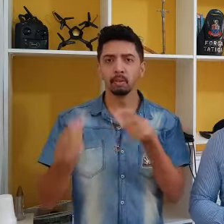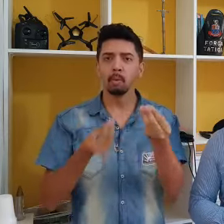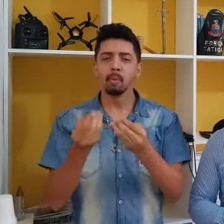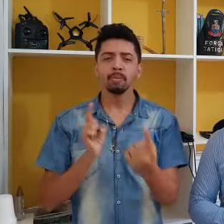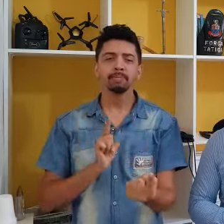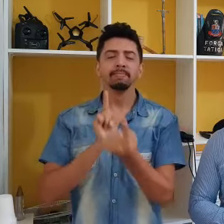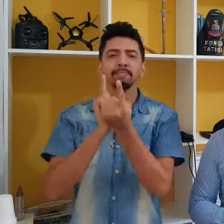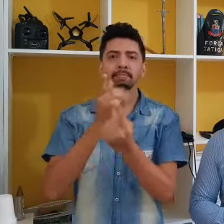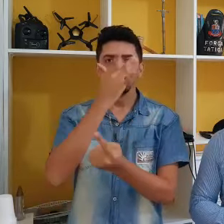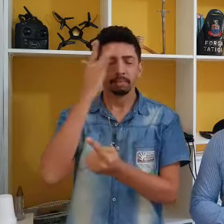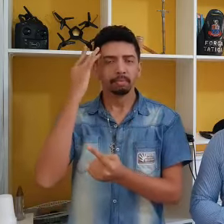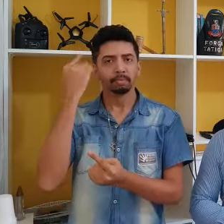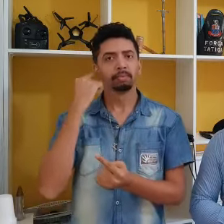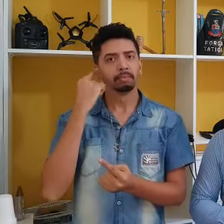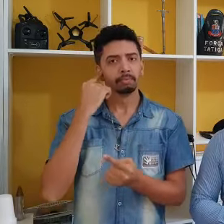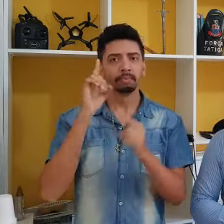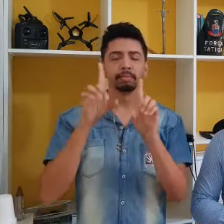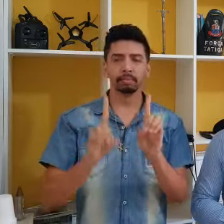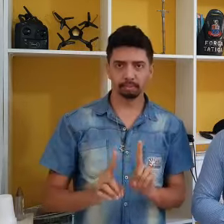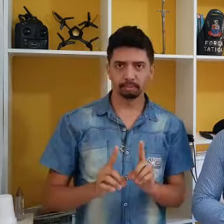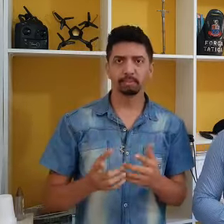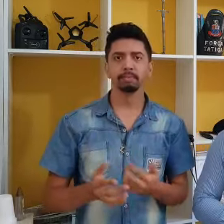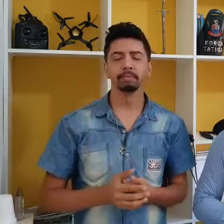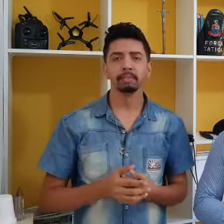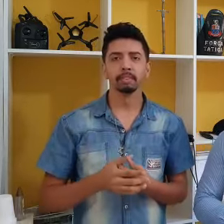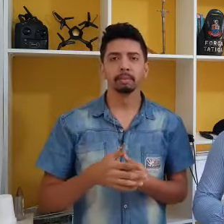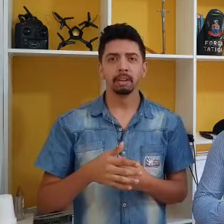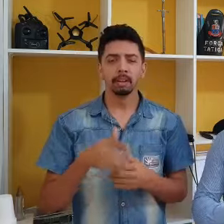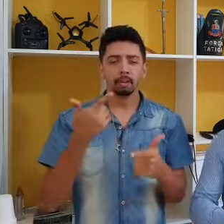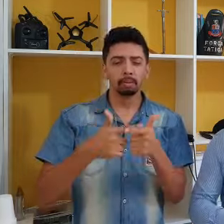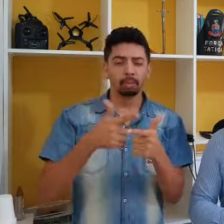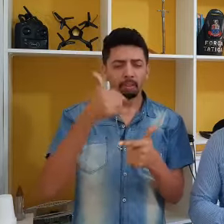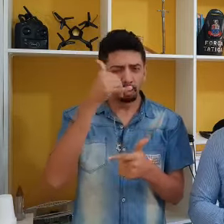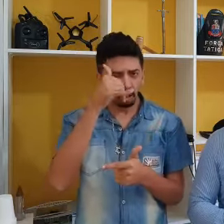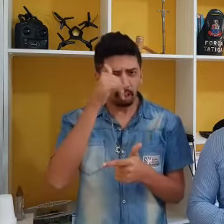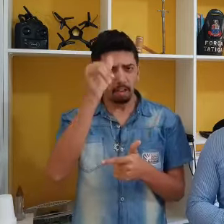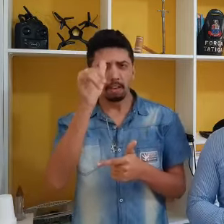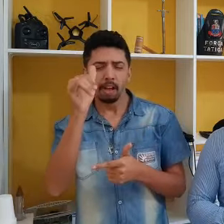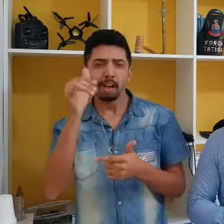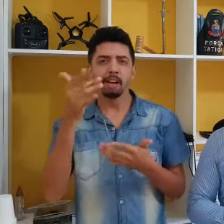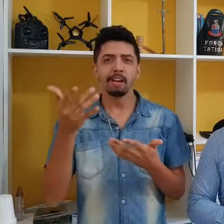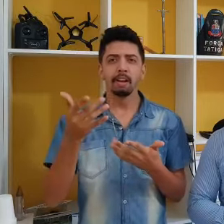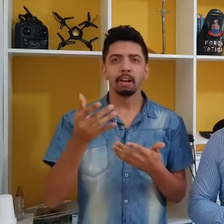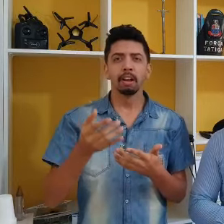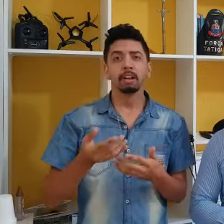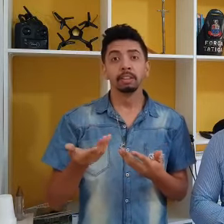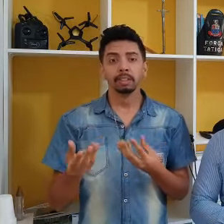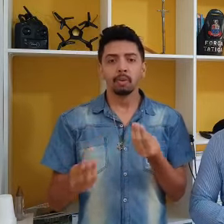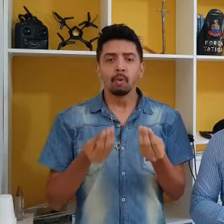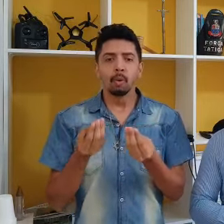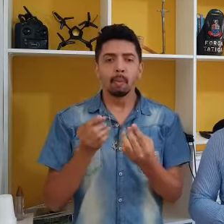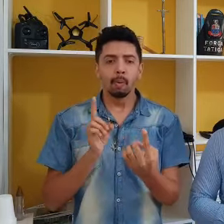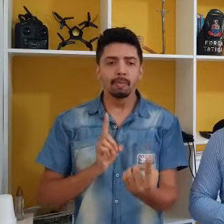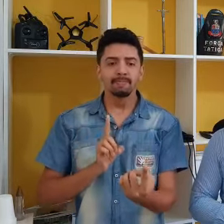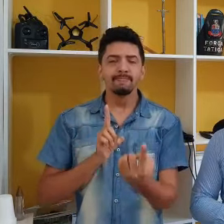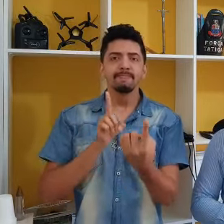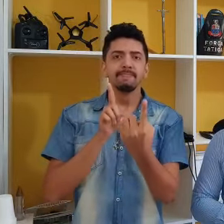auditiva, para evitar problemas, para que a gente tenha uma abordagem mais equilibrada